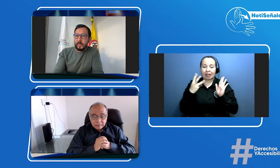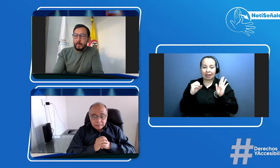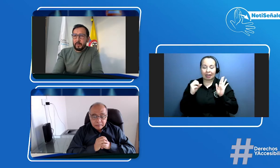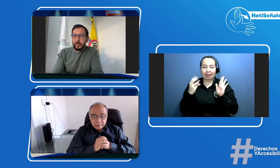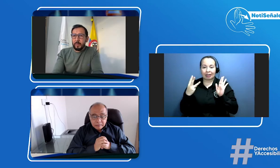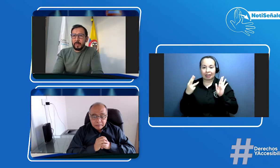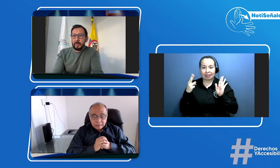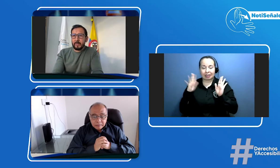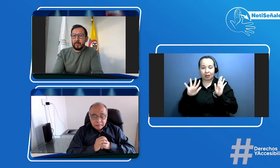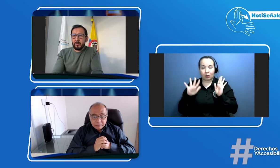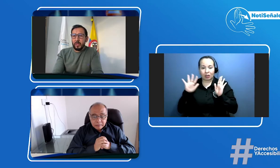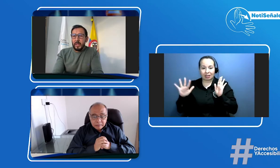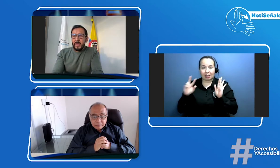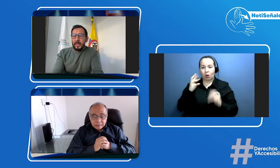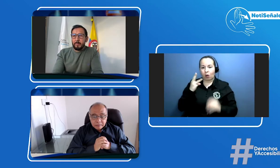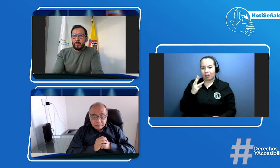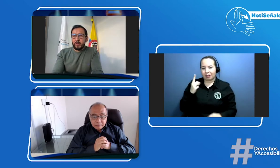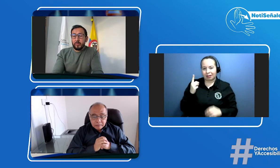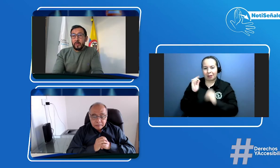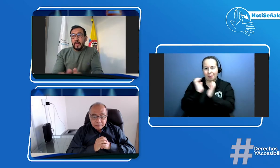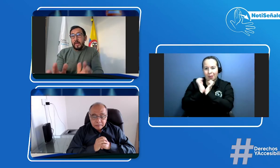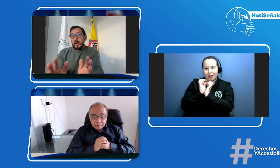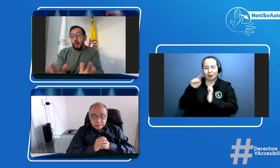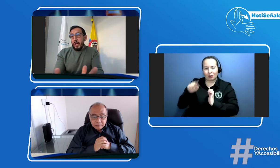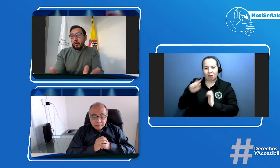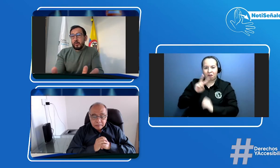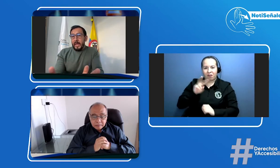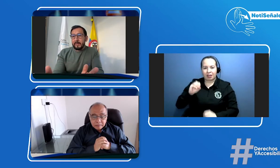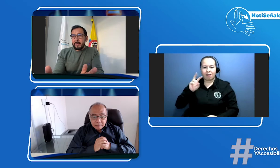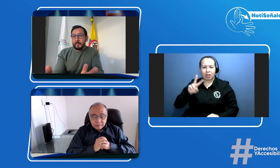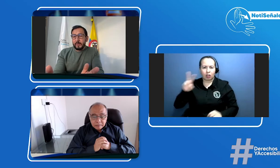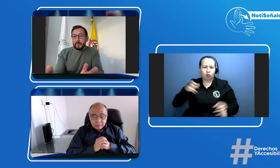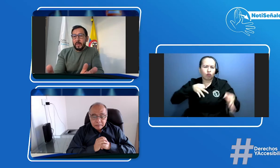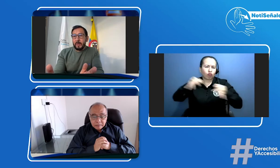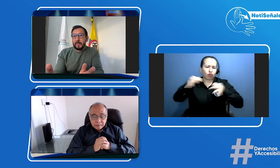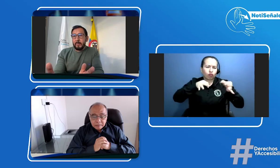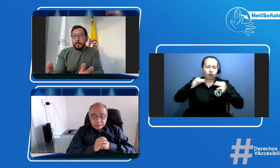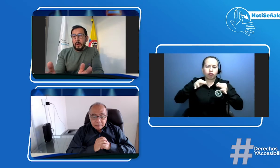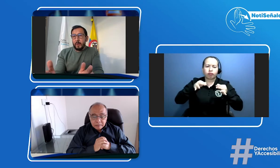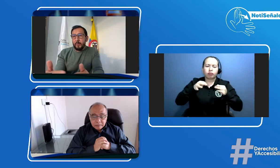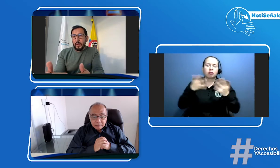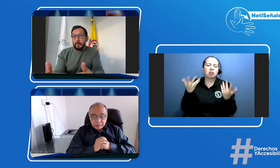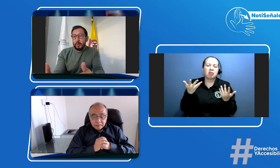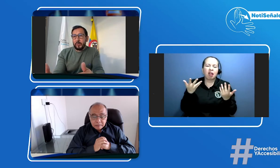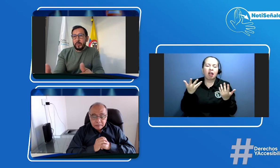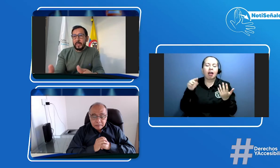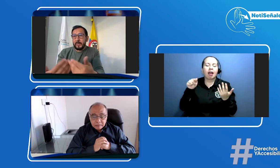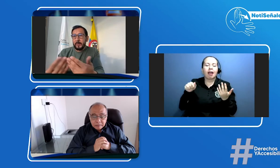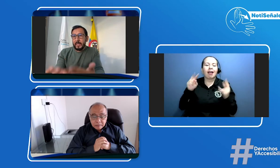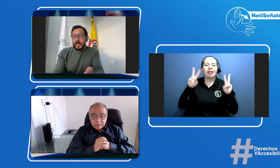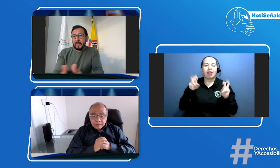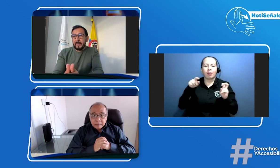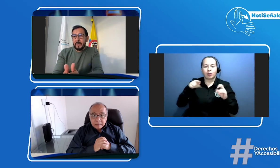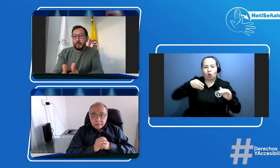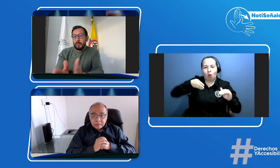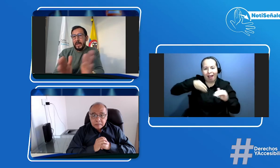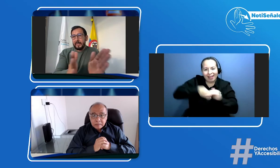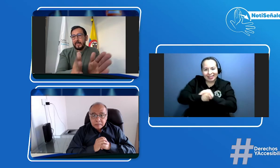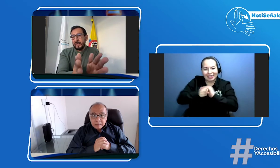mayo del 2022 el proceso y lo voy a contar específicamente para lo que fue el proceso de accesibilidad que se les dio para licencias